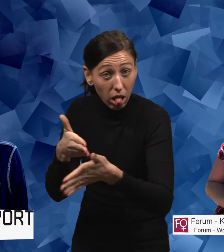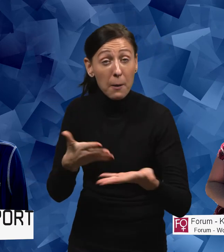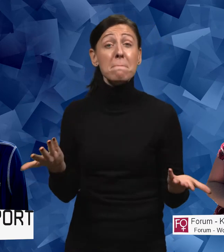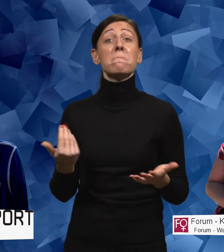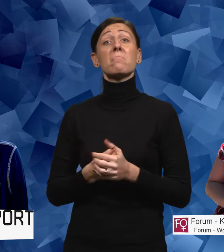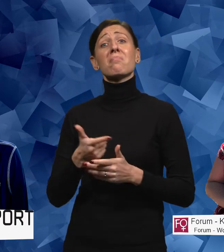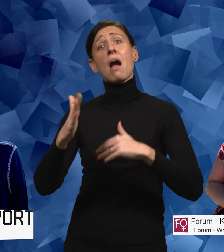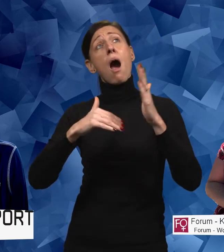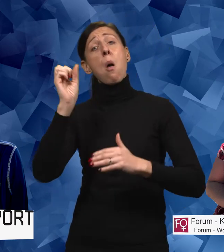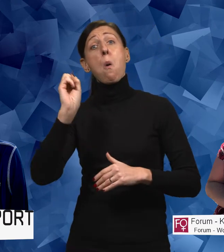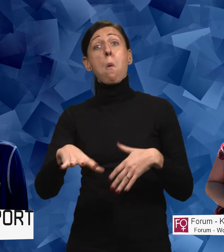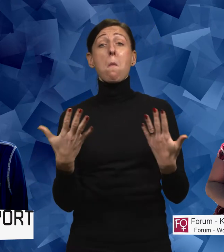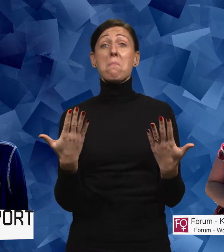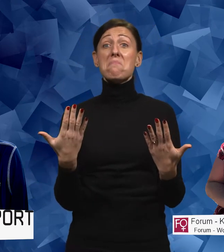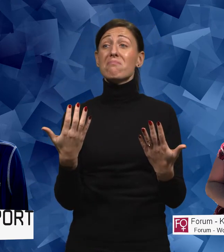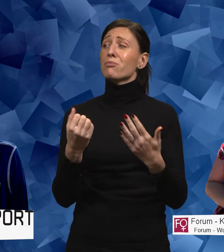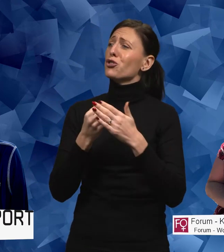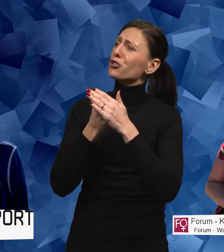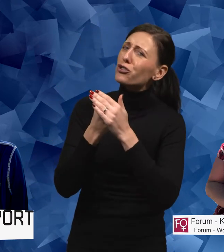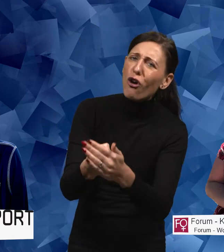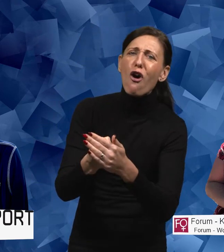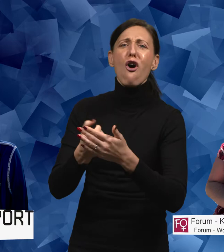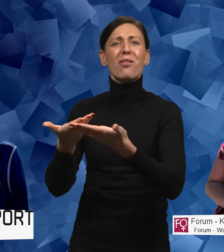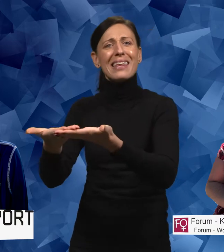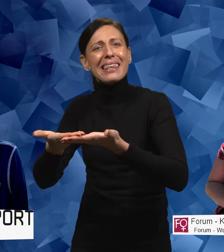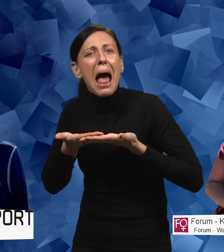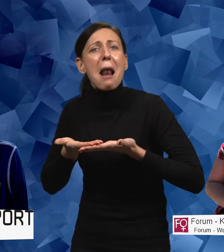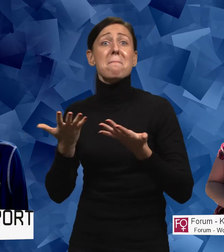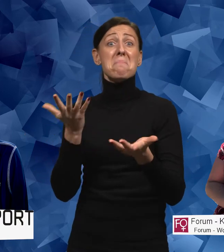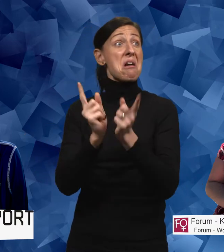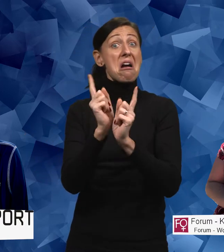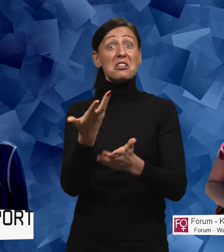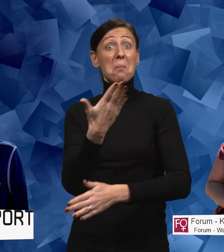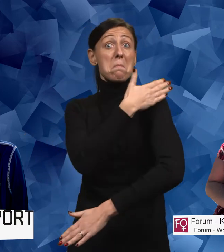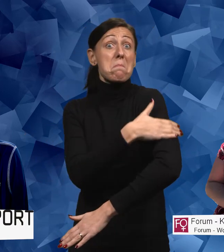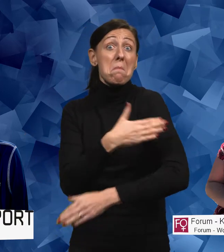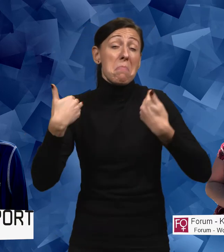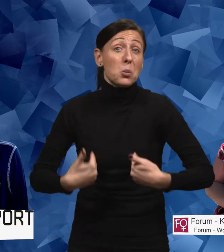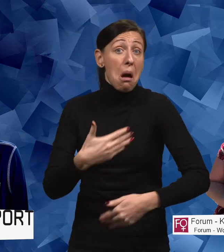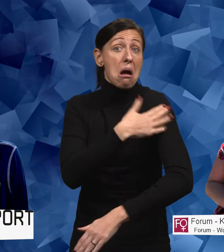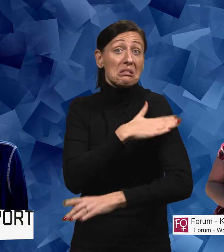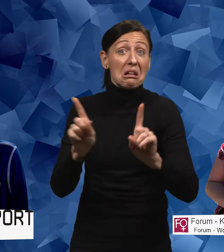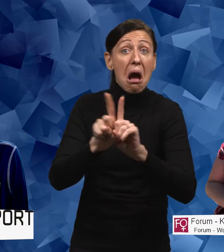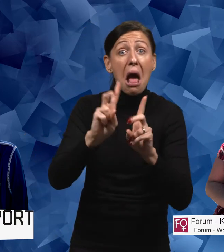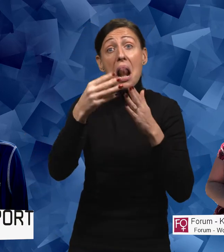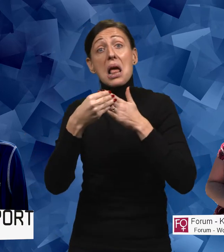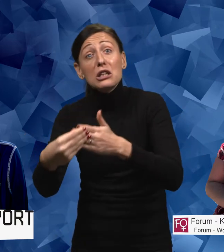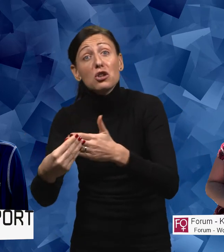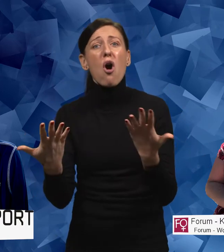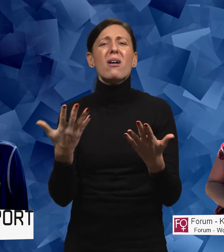handla om behov av stöd och hjälp, kanske personlig assistans eller ledsagning. En massa sådana